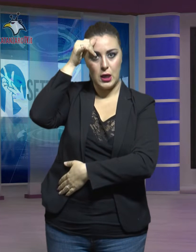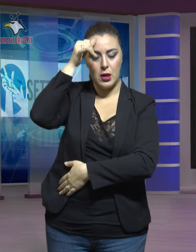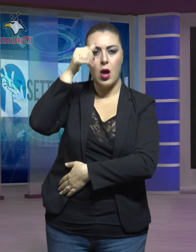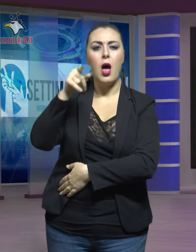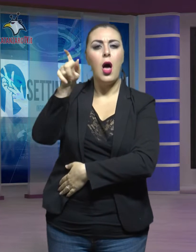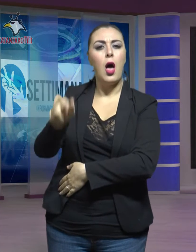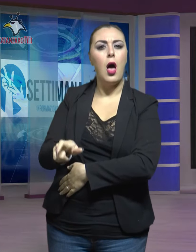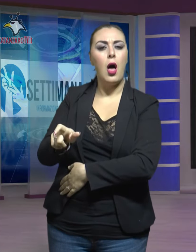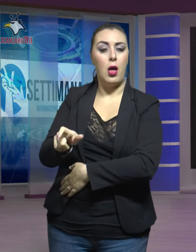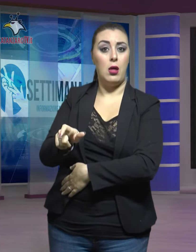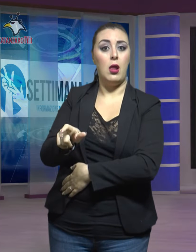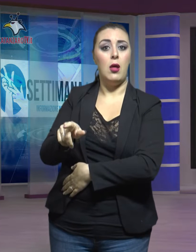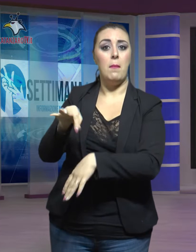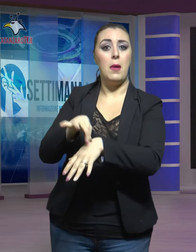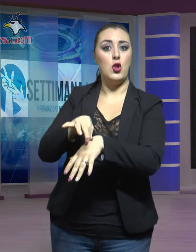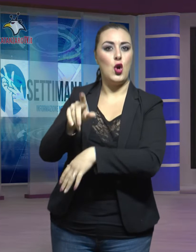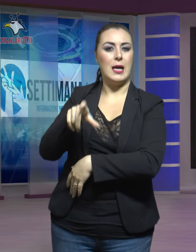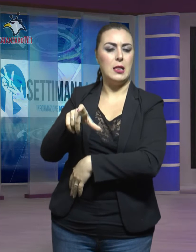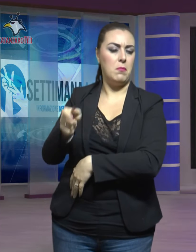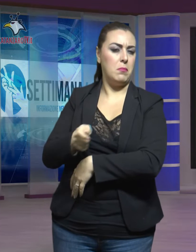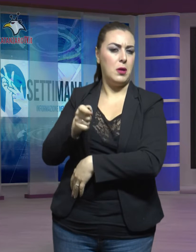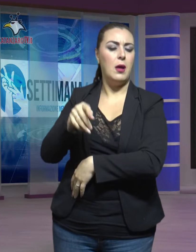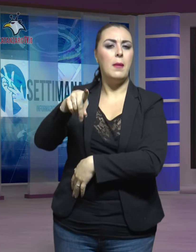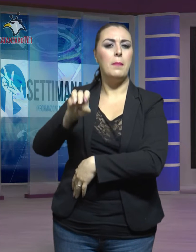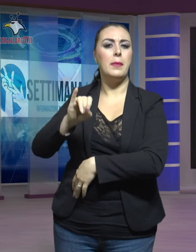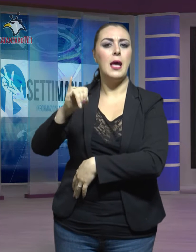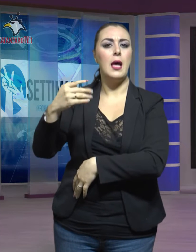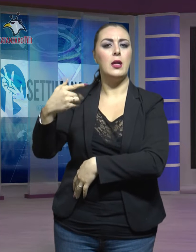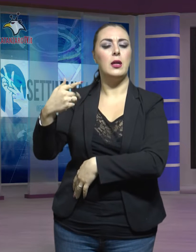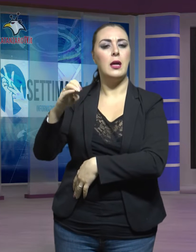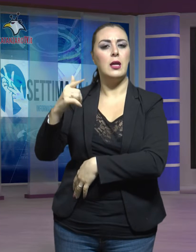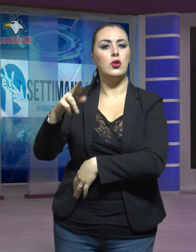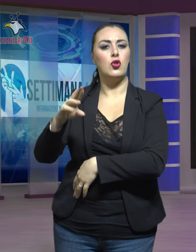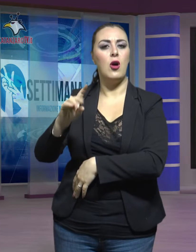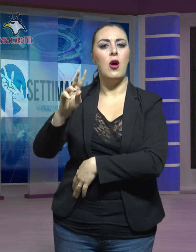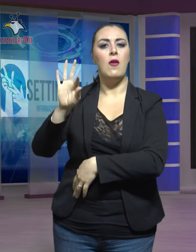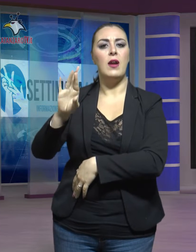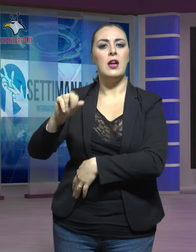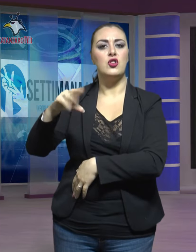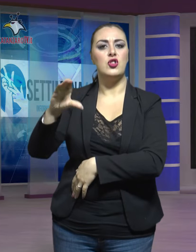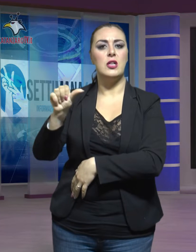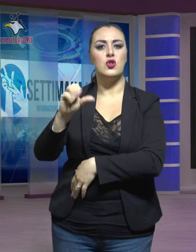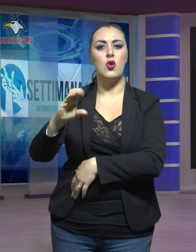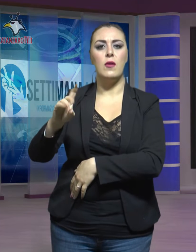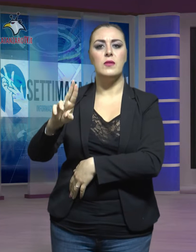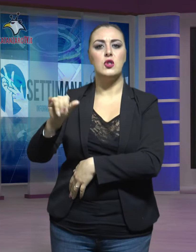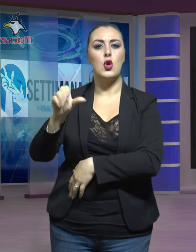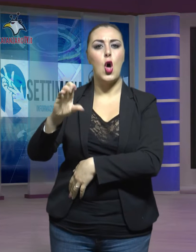pensione, Pietro Francesco Viscomi, di 65 anni, ha perso la vita